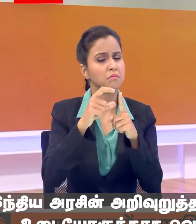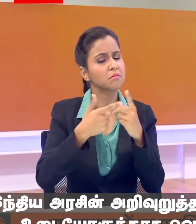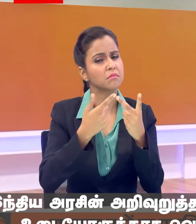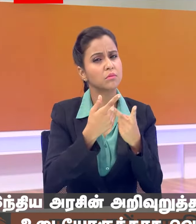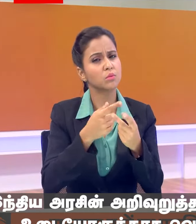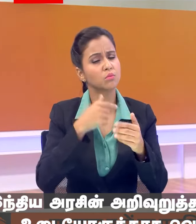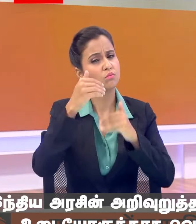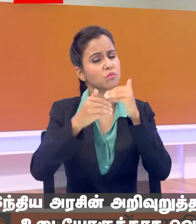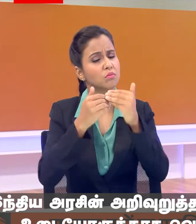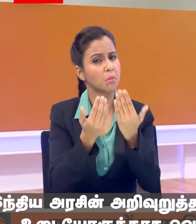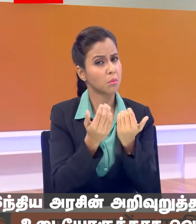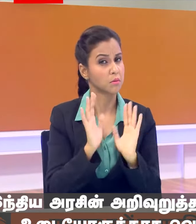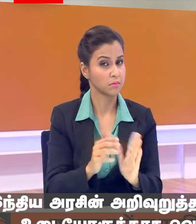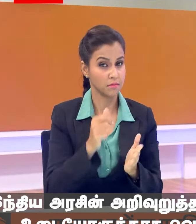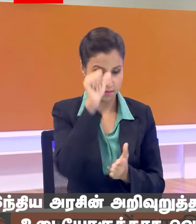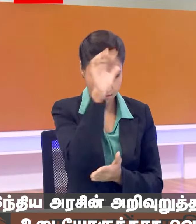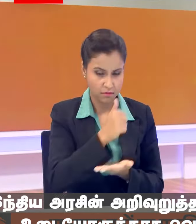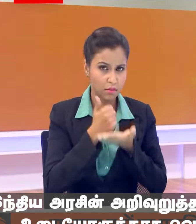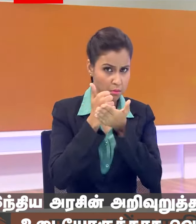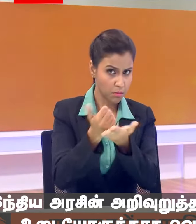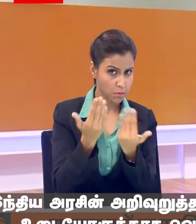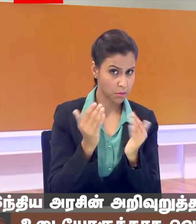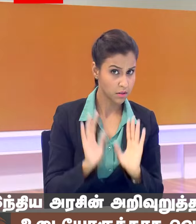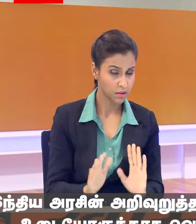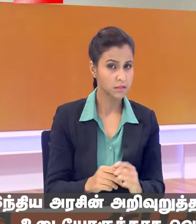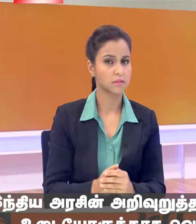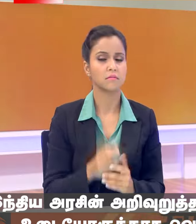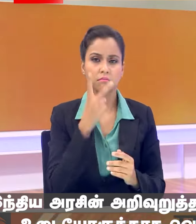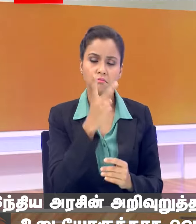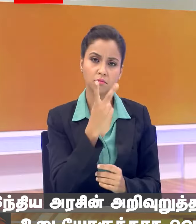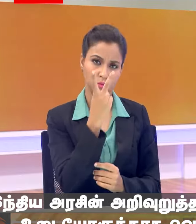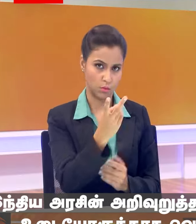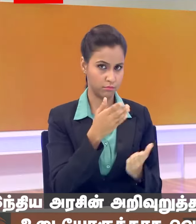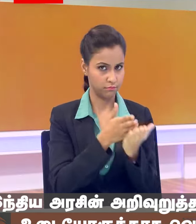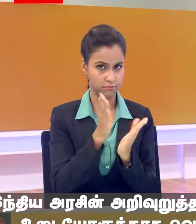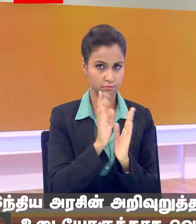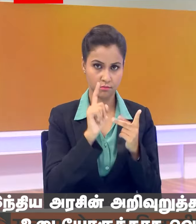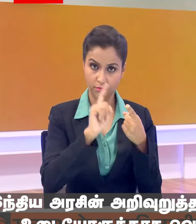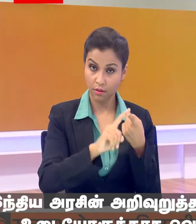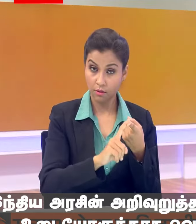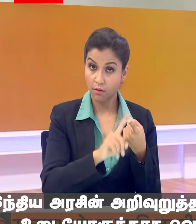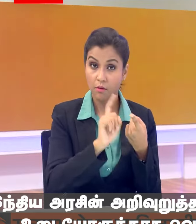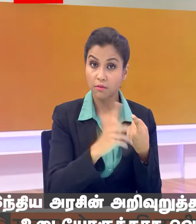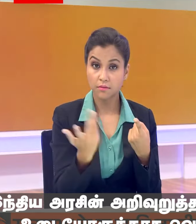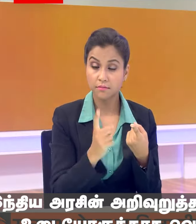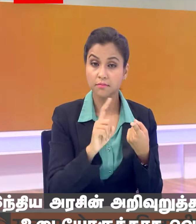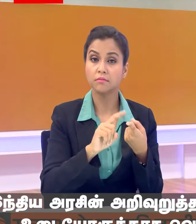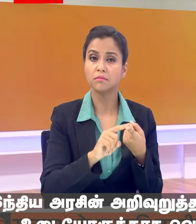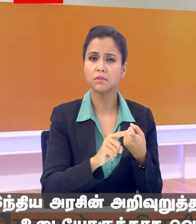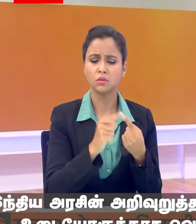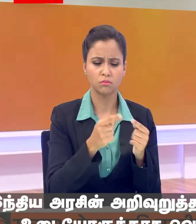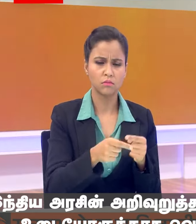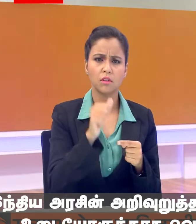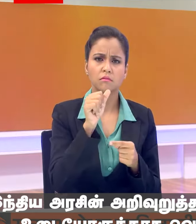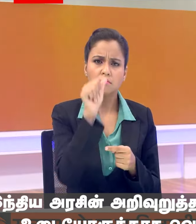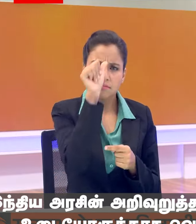लेकर कि कितनी संभावना है भारत के लिए यहां पर देखिए दो चीज अब इसमें ध्यान देने लाइक है एक तो क्या है कि यह चोटा देश